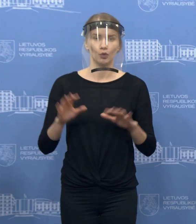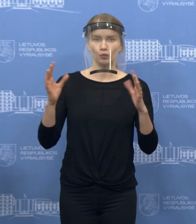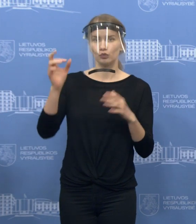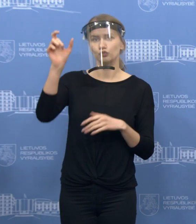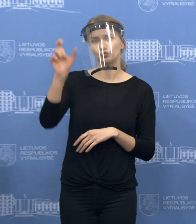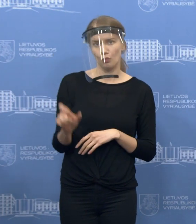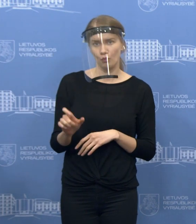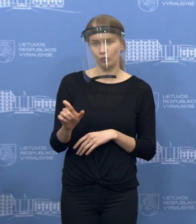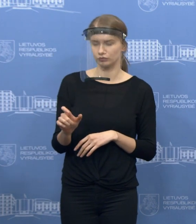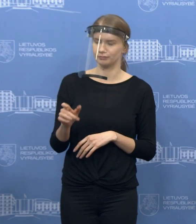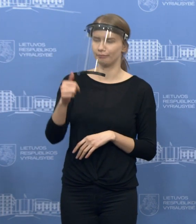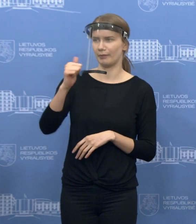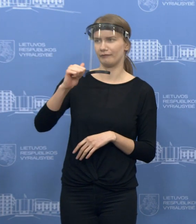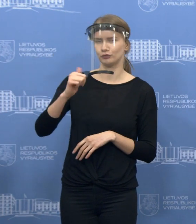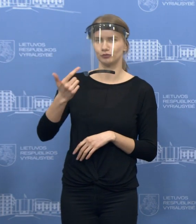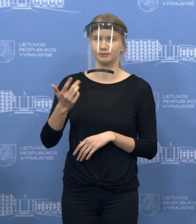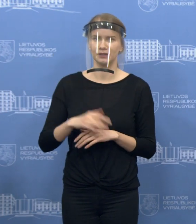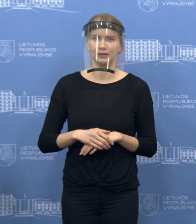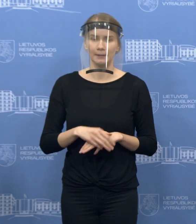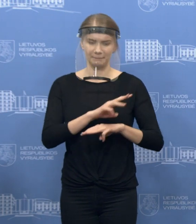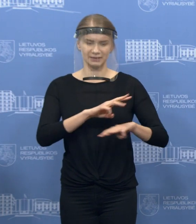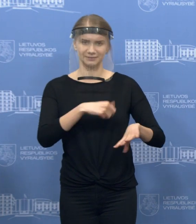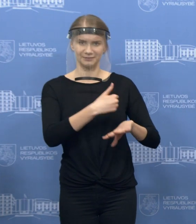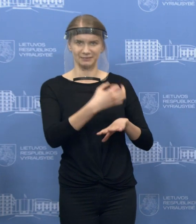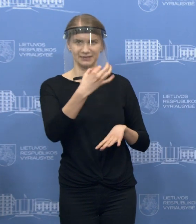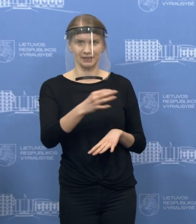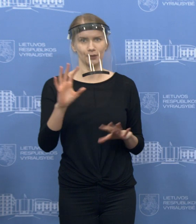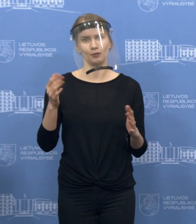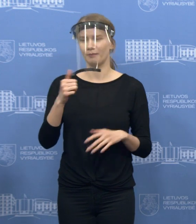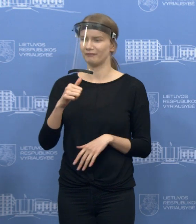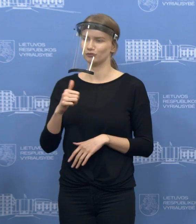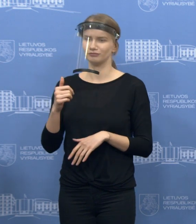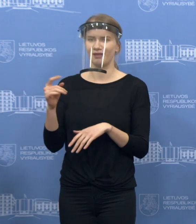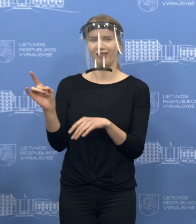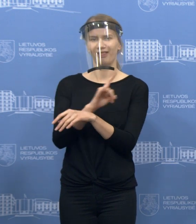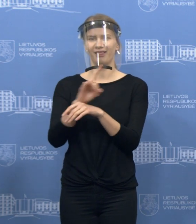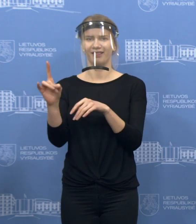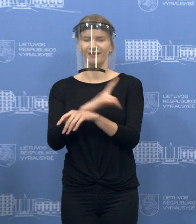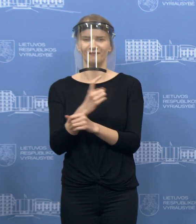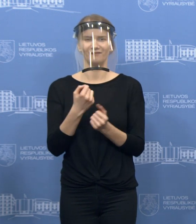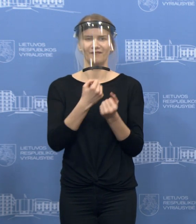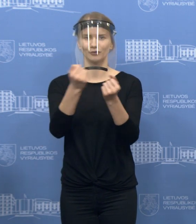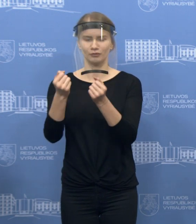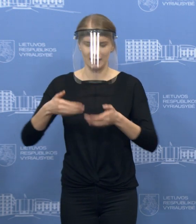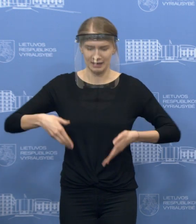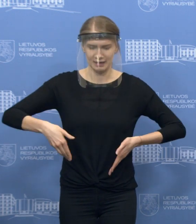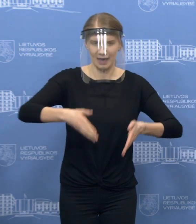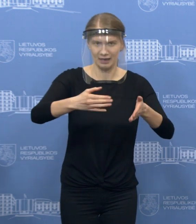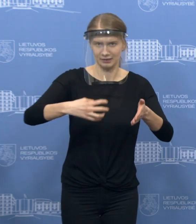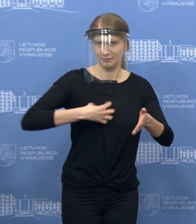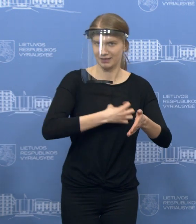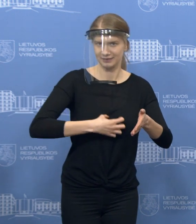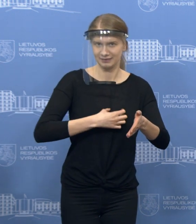pasirinks, kaip čia premjeras minėjo, pagudravimus, pavažiavimus kitais keliais yra